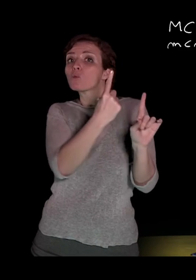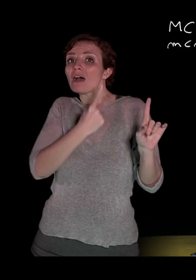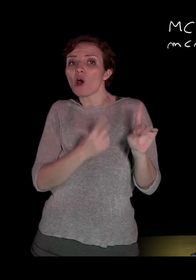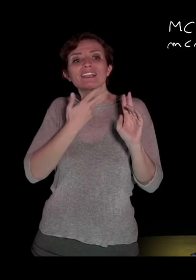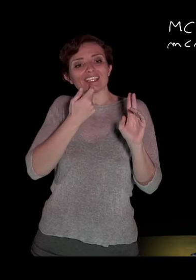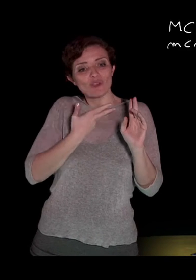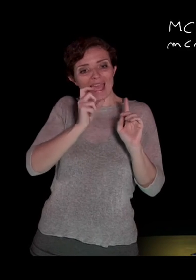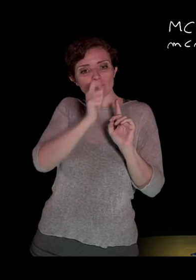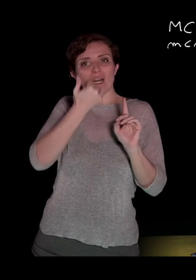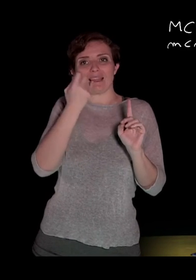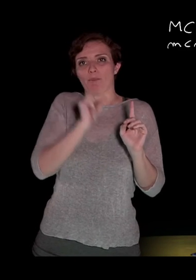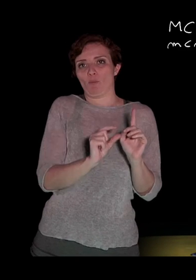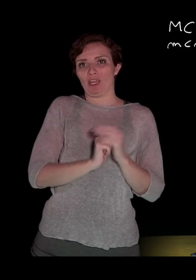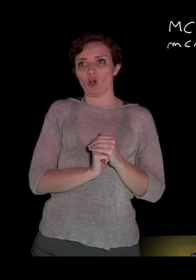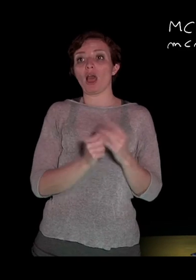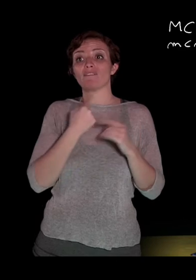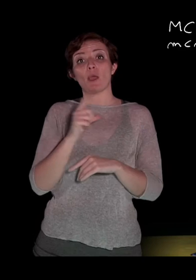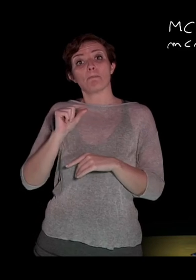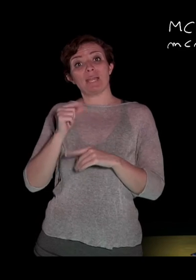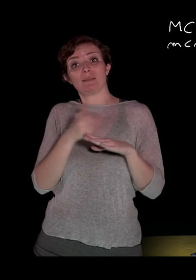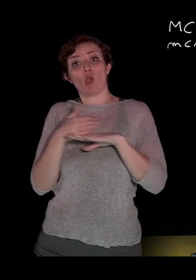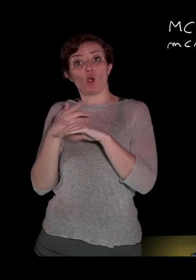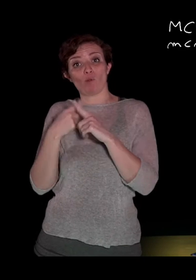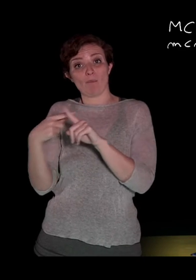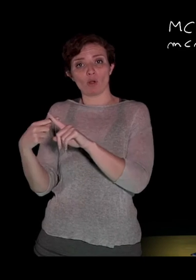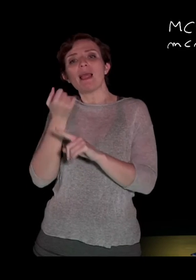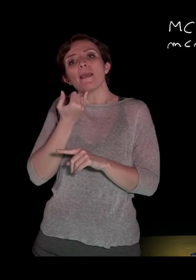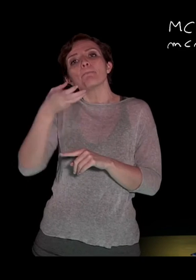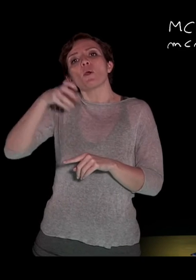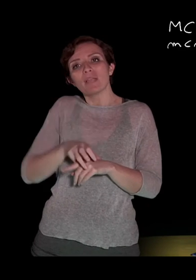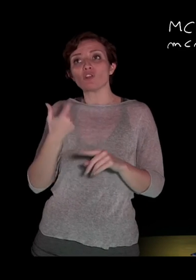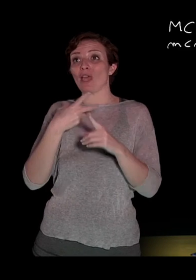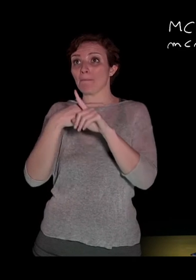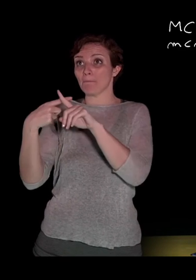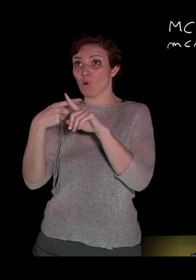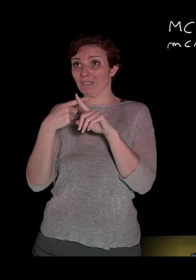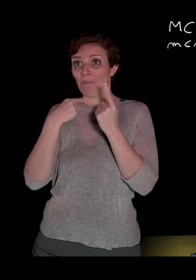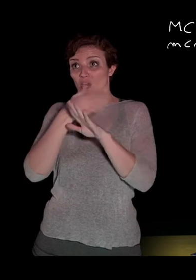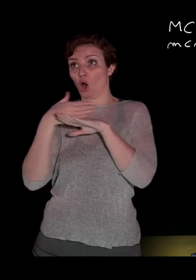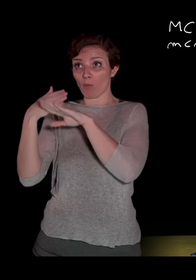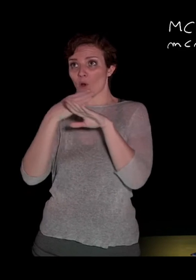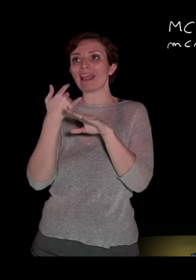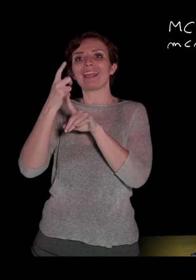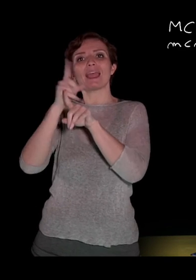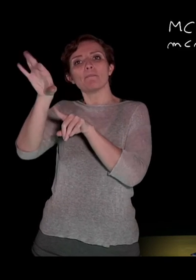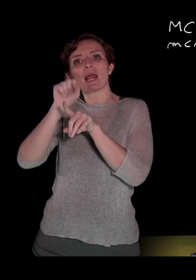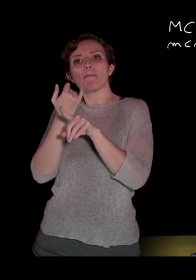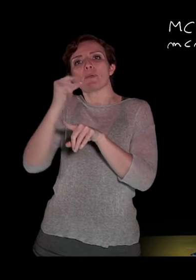ricordo anche che il minimo comune multiplo di due numeri è il più piccolo invece tra i multipli comuni e quindi che cos'è il prodotto di tutti i fattori, tutti